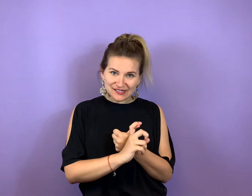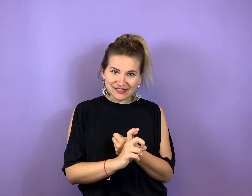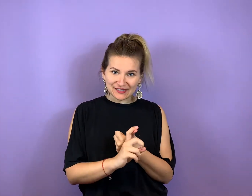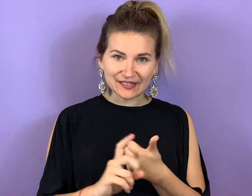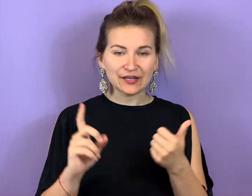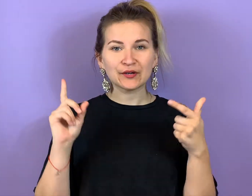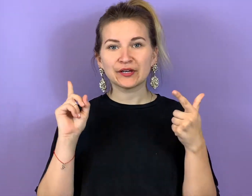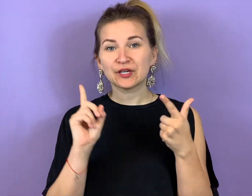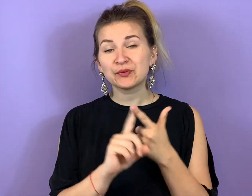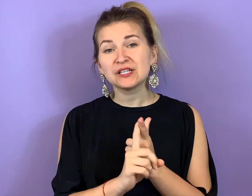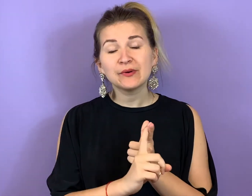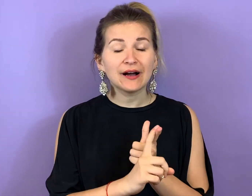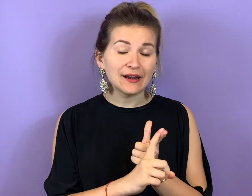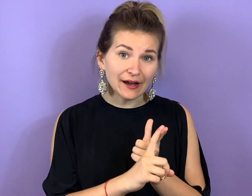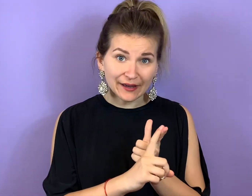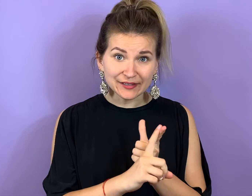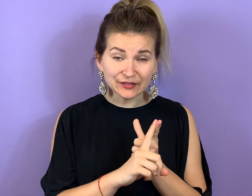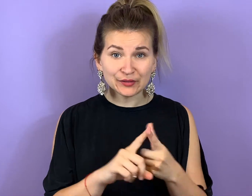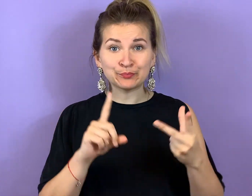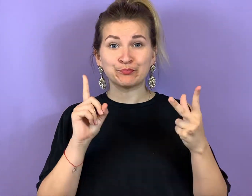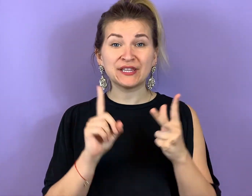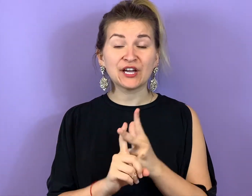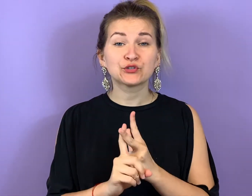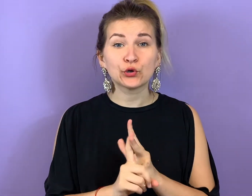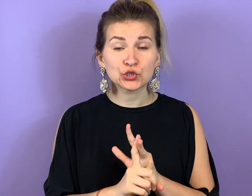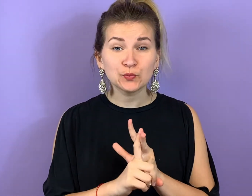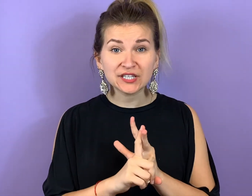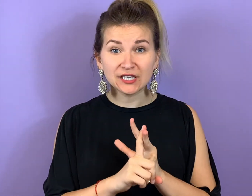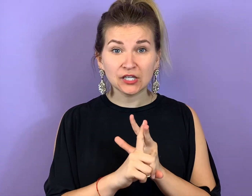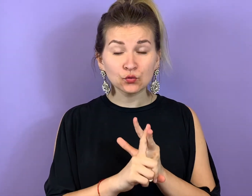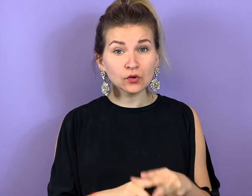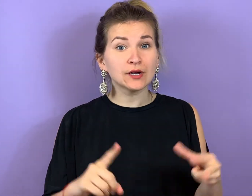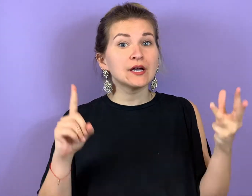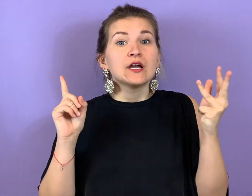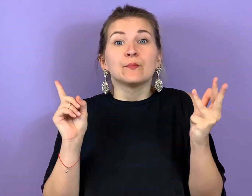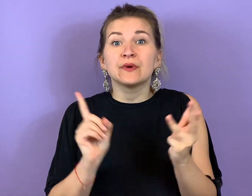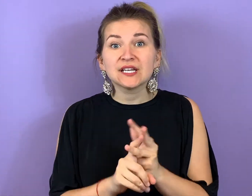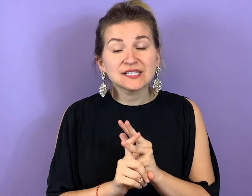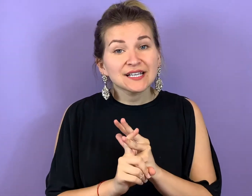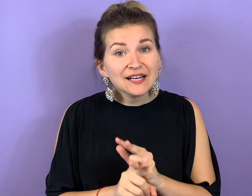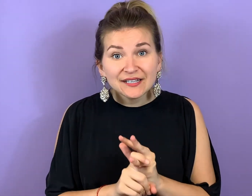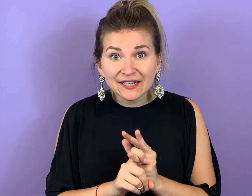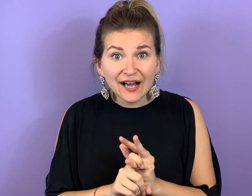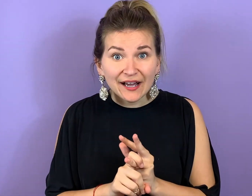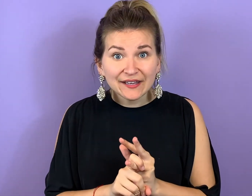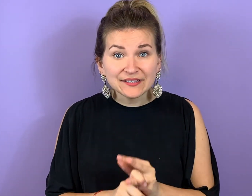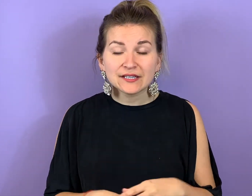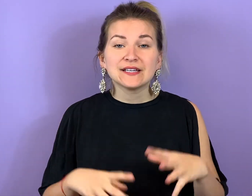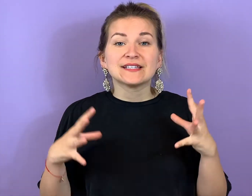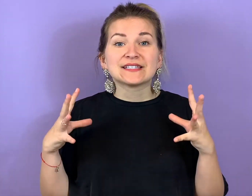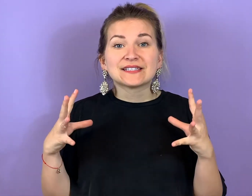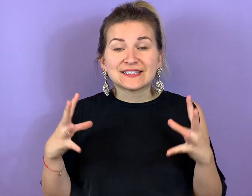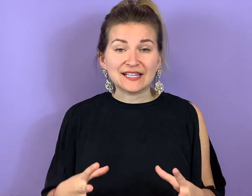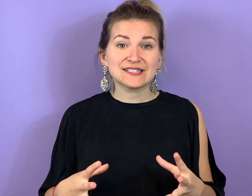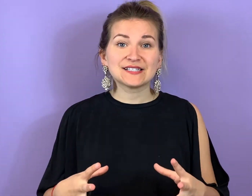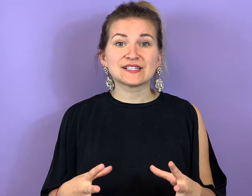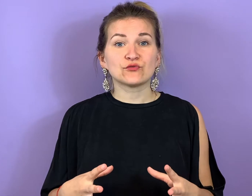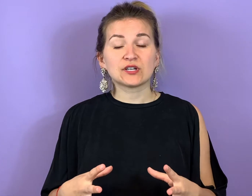nicht, ich bin lieber alleine, Männer enttäuschen mich eh nur, Männer sind alle gleich, dann sind es wirklich